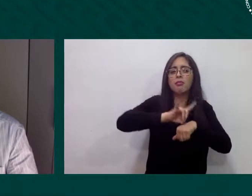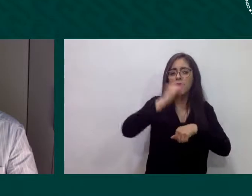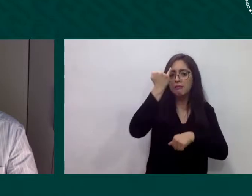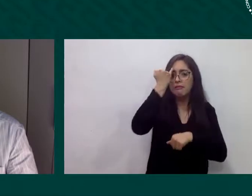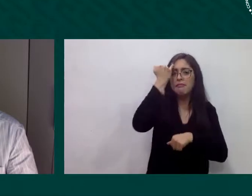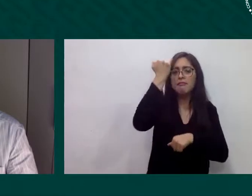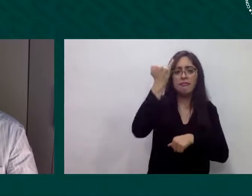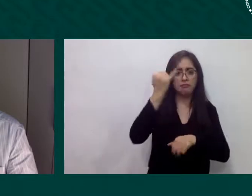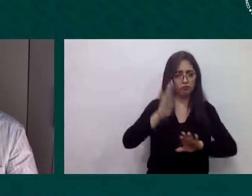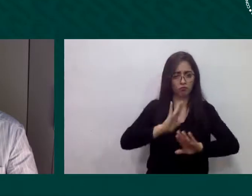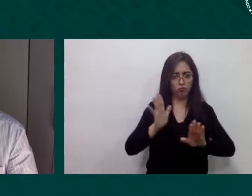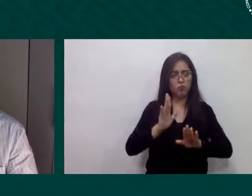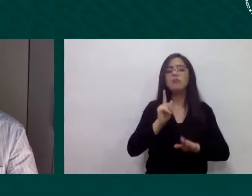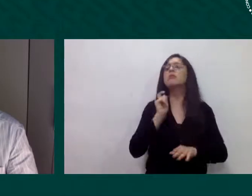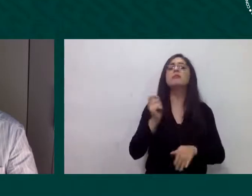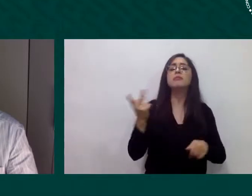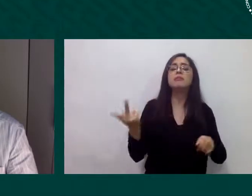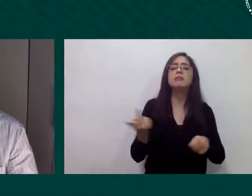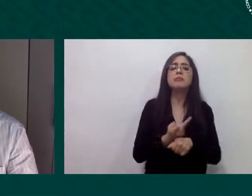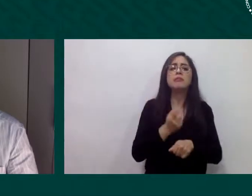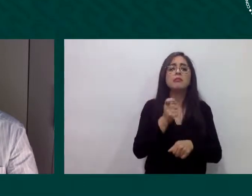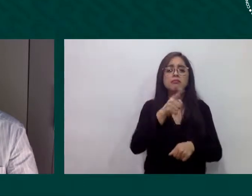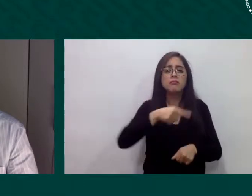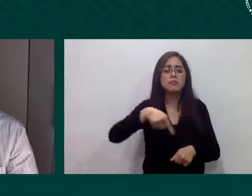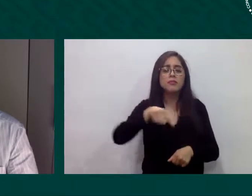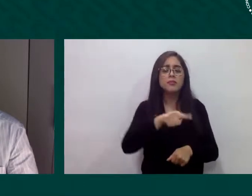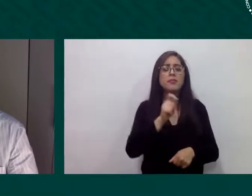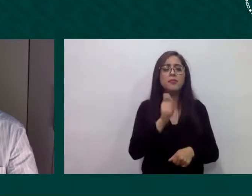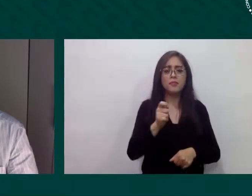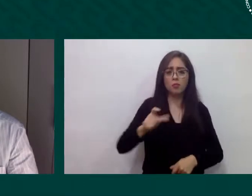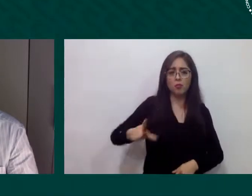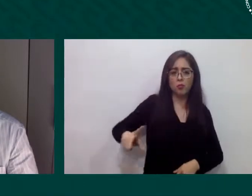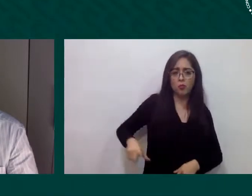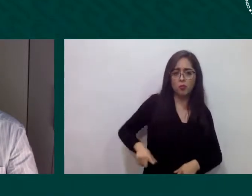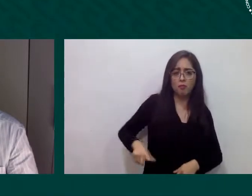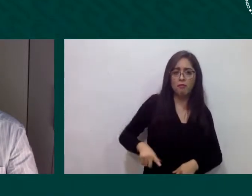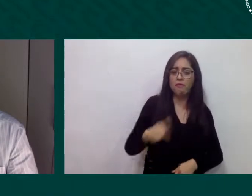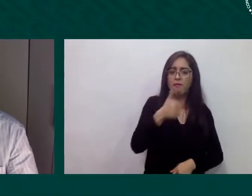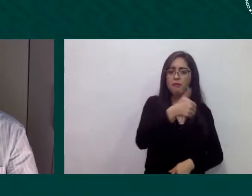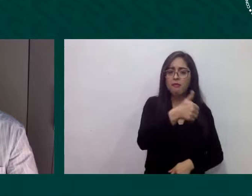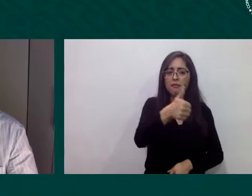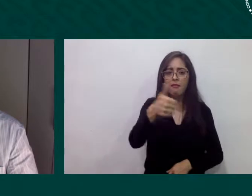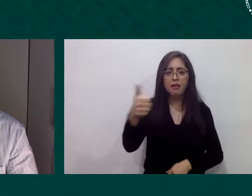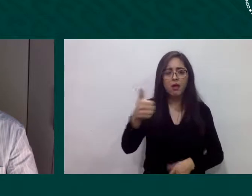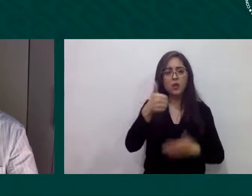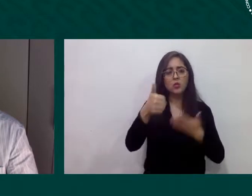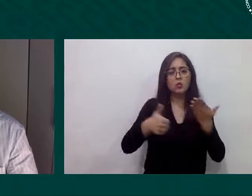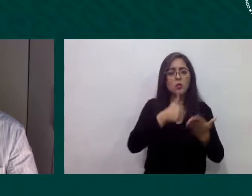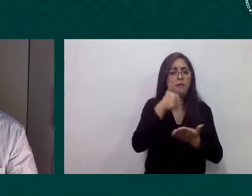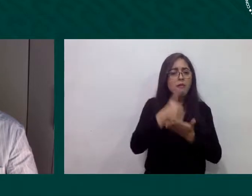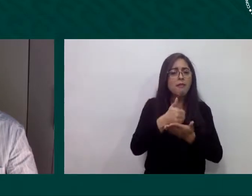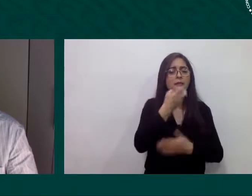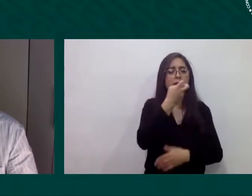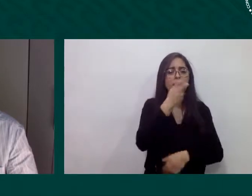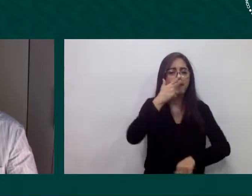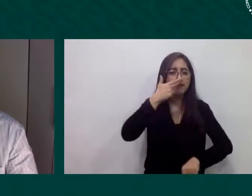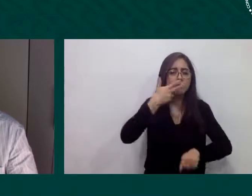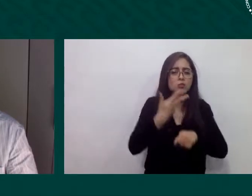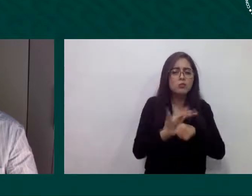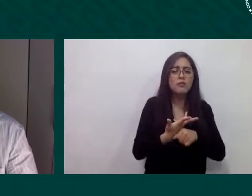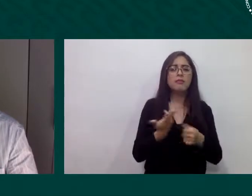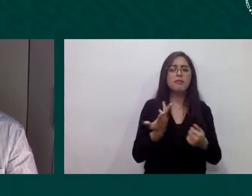locales somos actores clave a la hora de mostrar la migración es como un fenómeno natural y